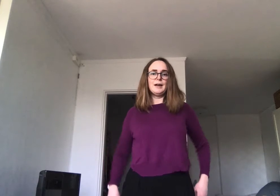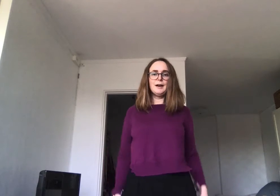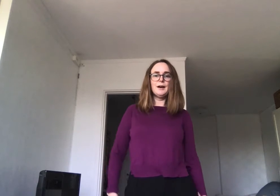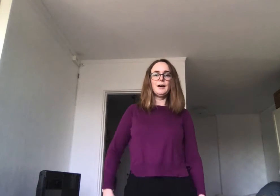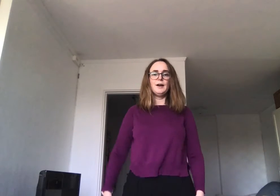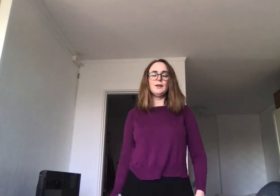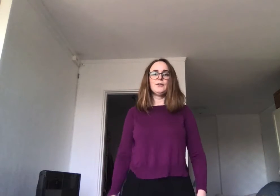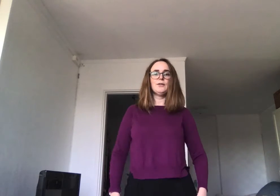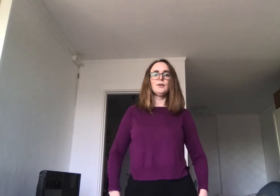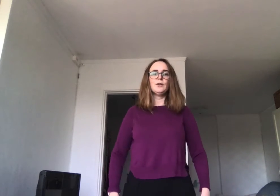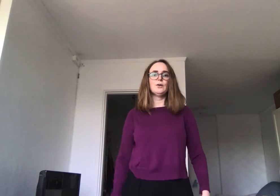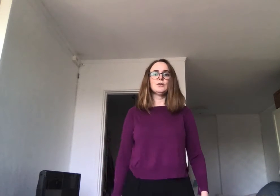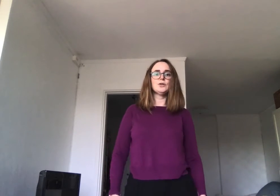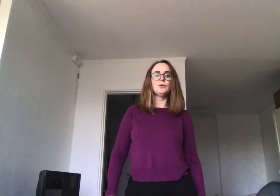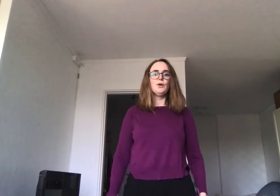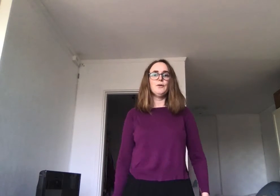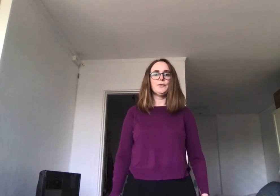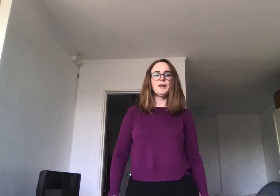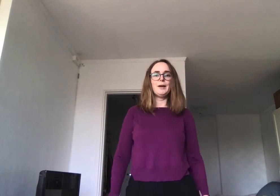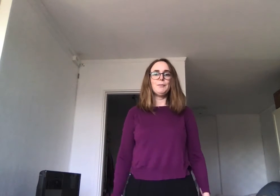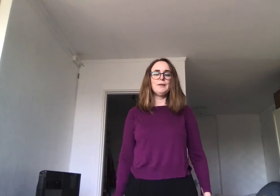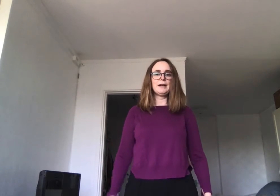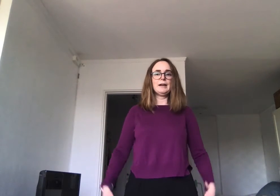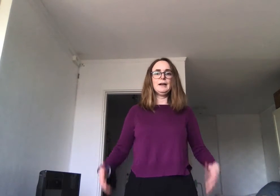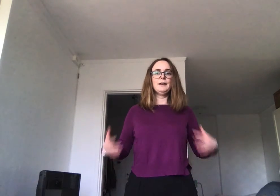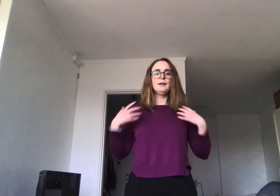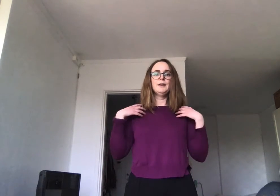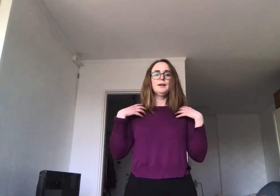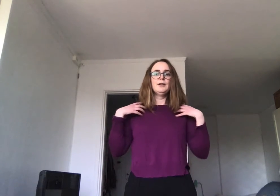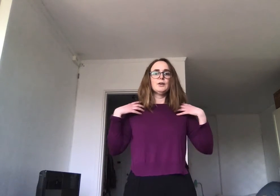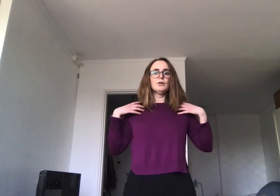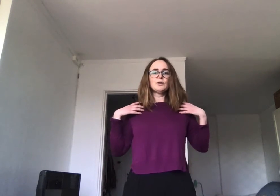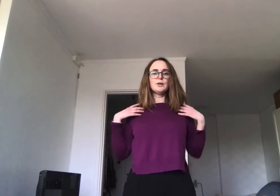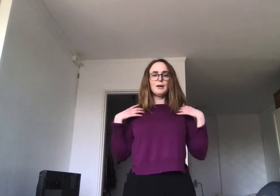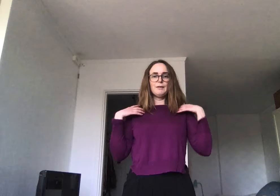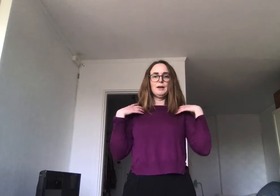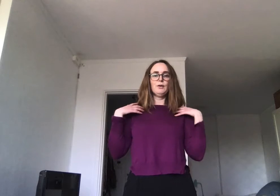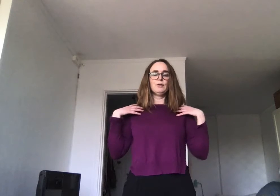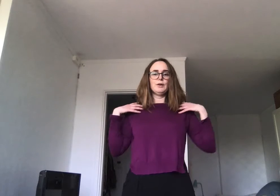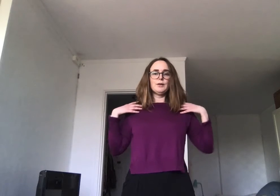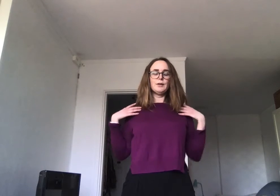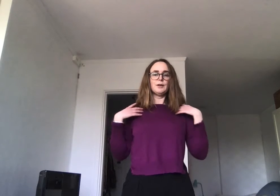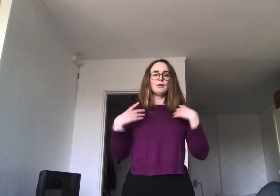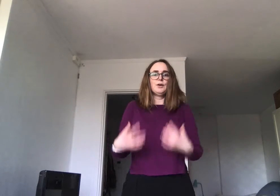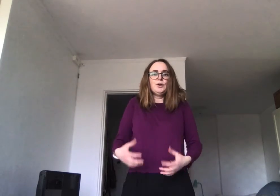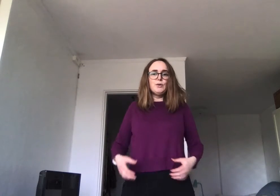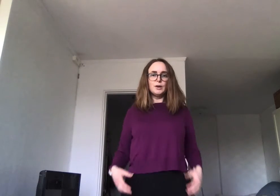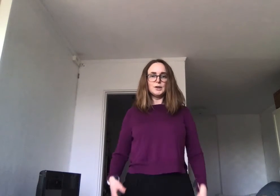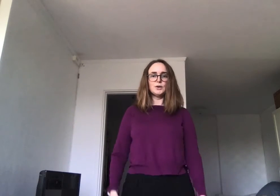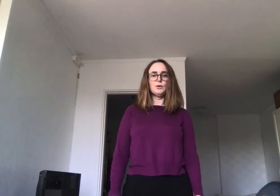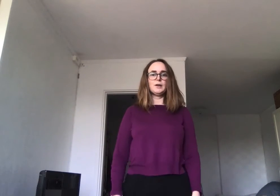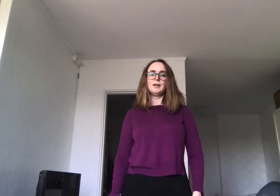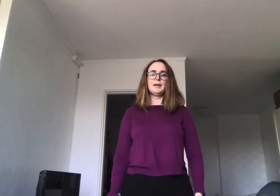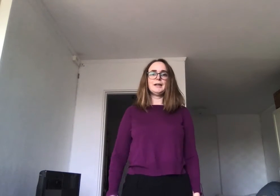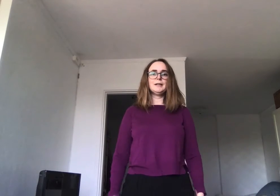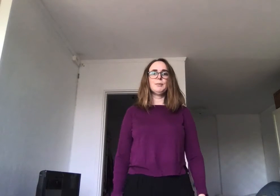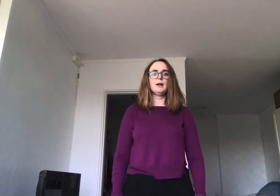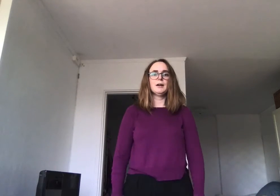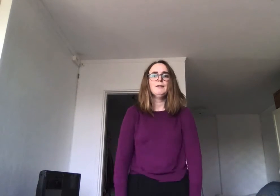at også hoftene er bevegelige, og så tar vi og ruller skuldrene litt tilbake. vil